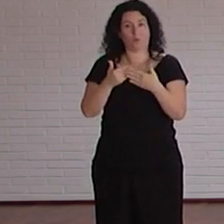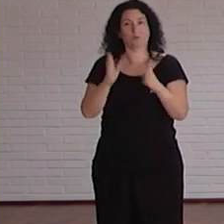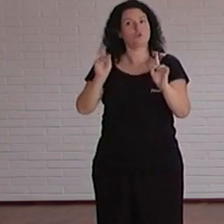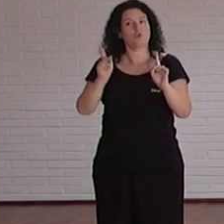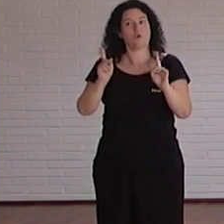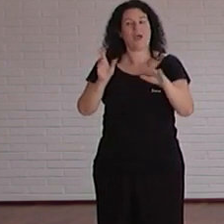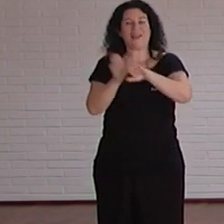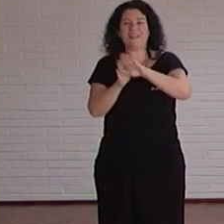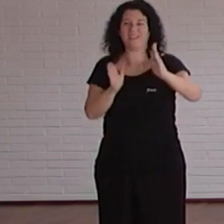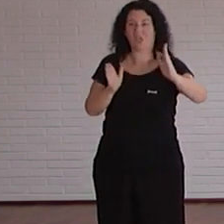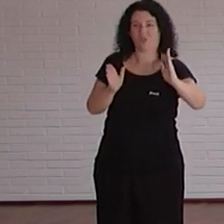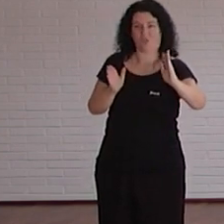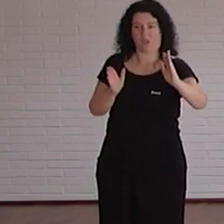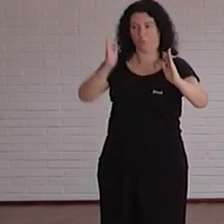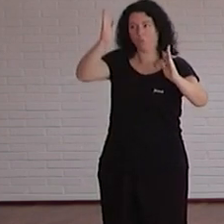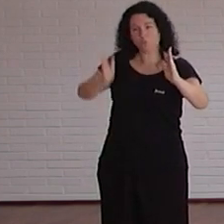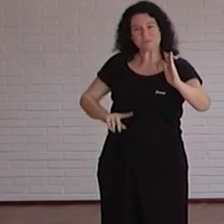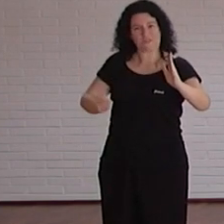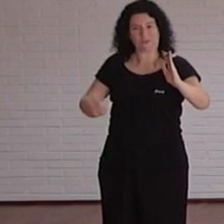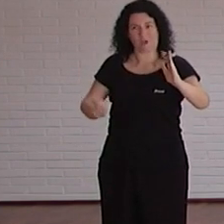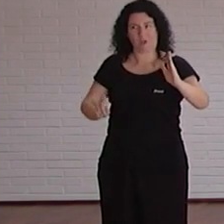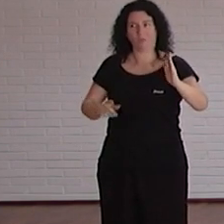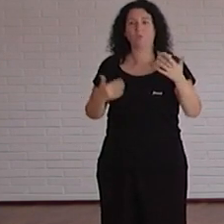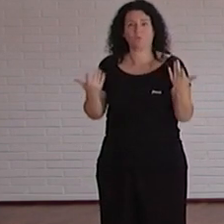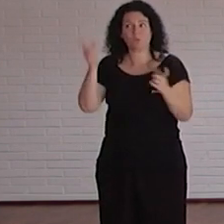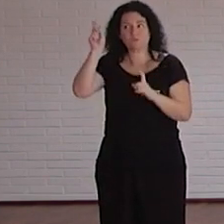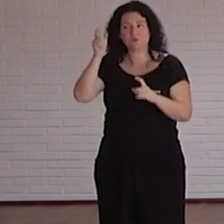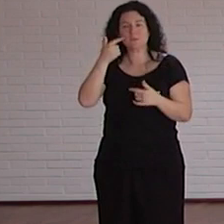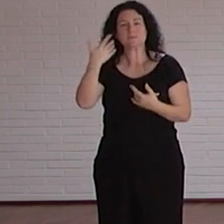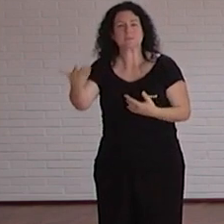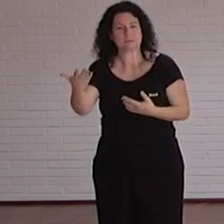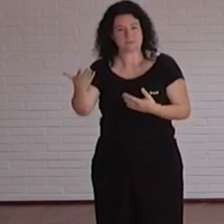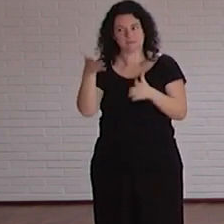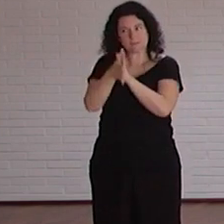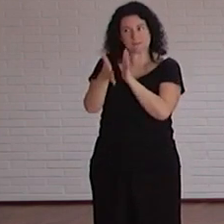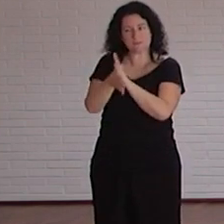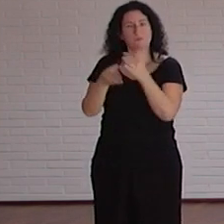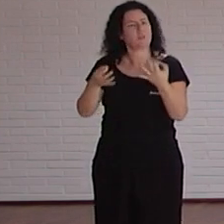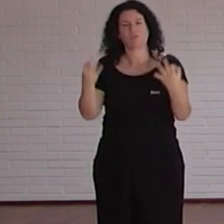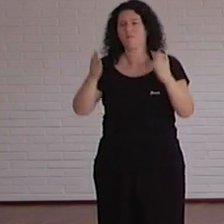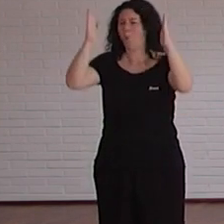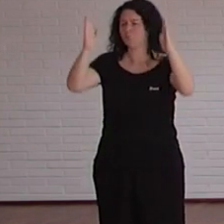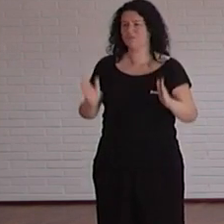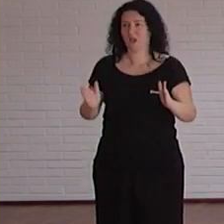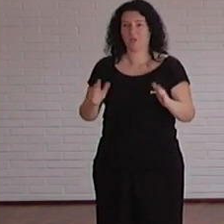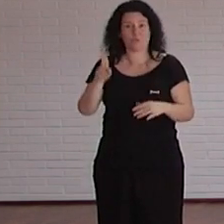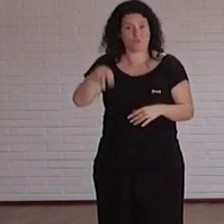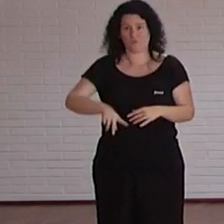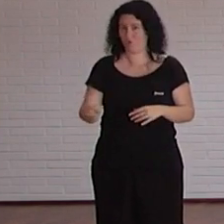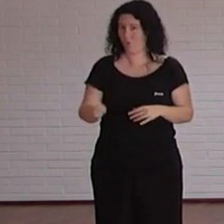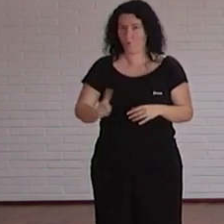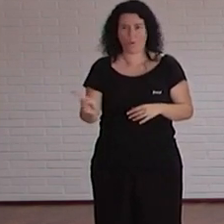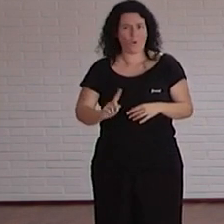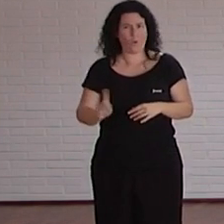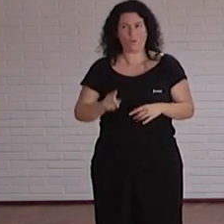la izquierda no le pongas justificado y le explicas a profesorado porque porque el profesorado le requiere que sea justificado digo madre mía cuánta